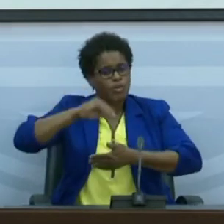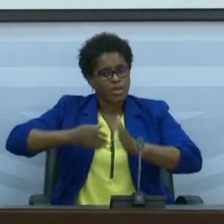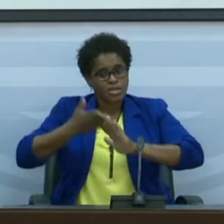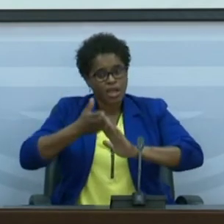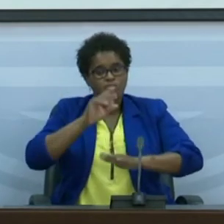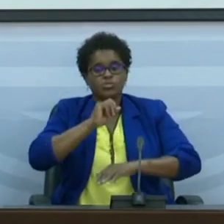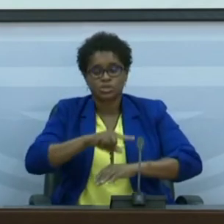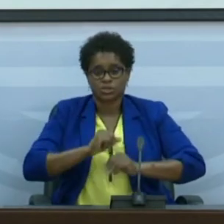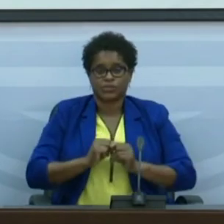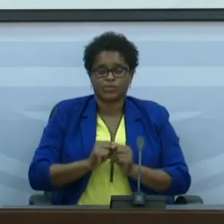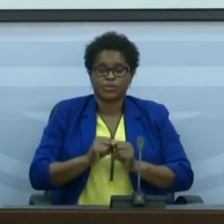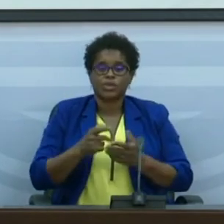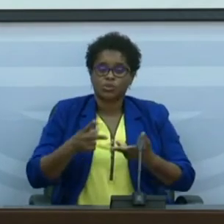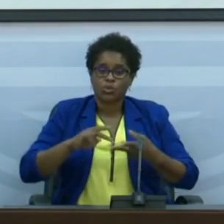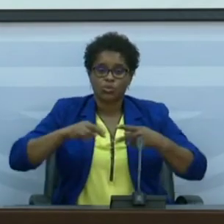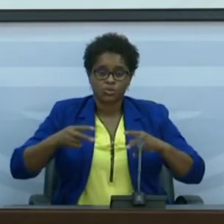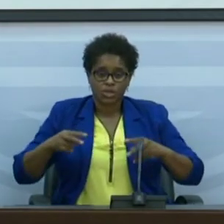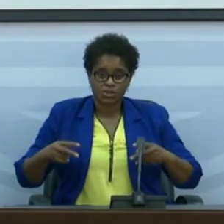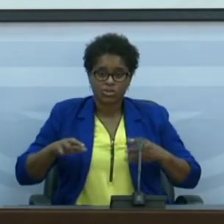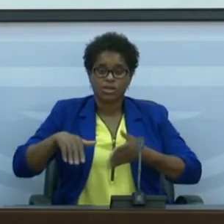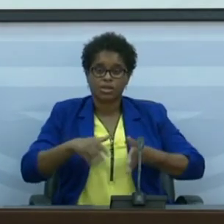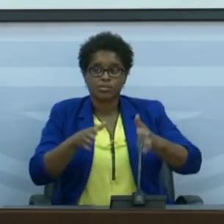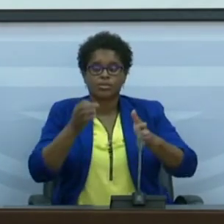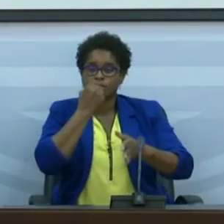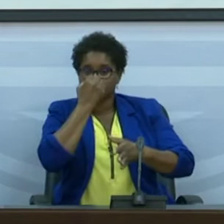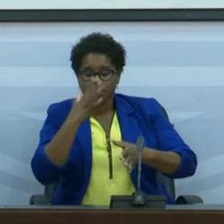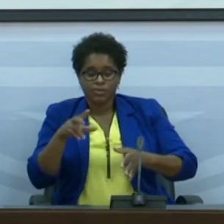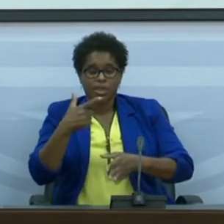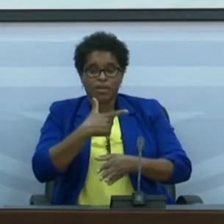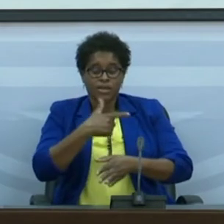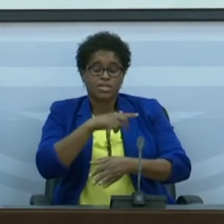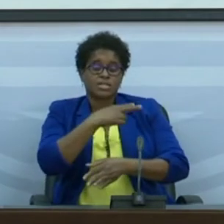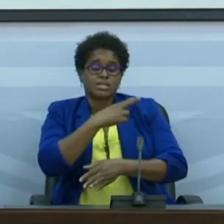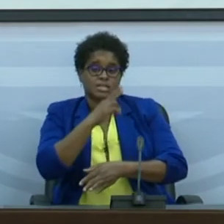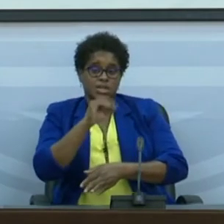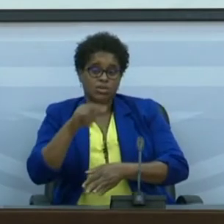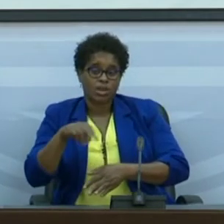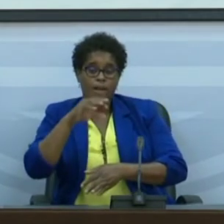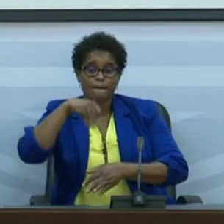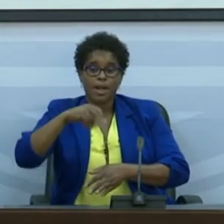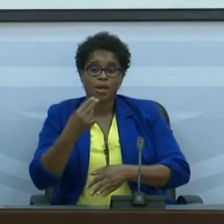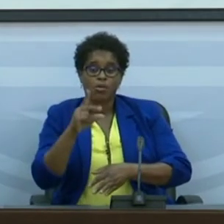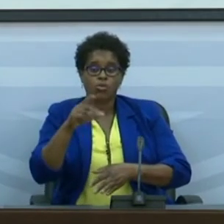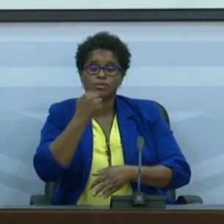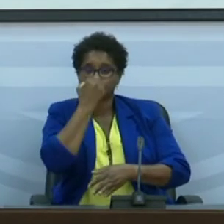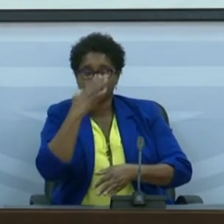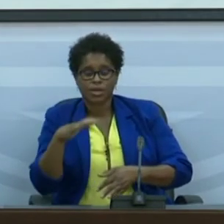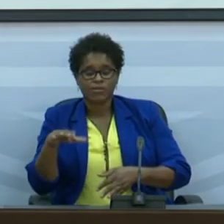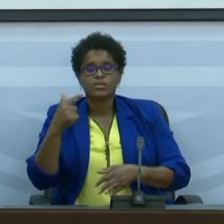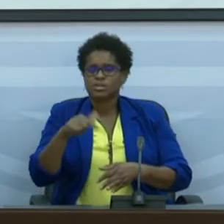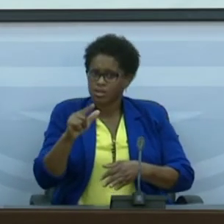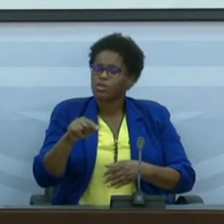possível. Os conselhos de Ribeira Brava, Tarrafalde, São Nicolau, Paolo e Brava também estão entre os